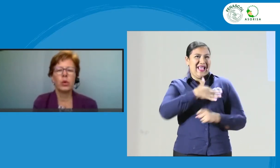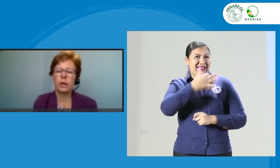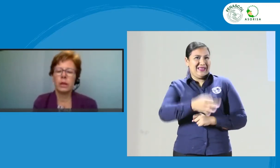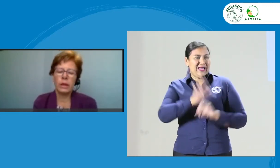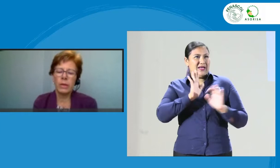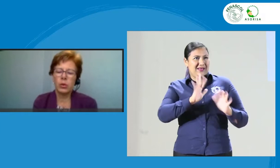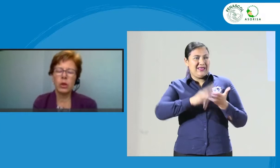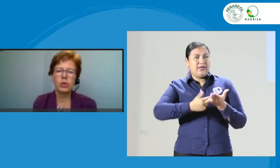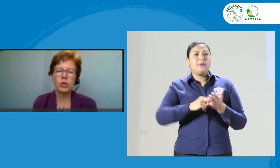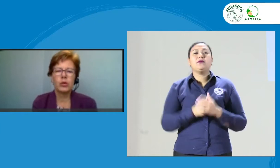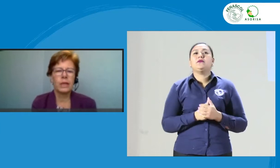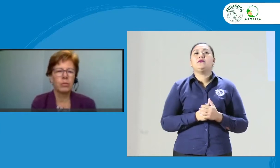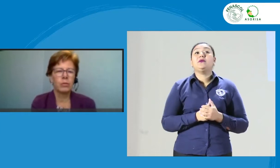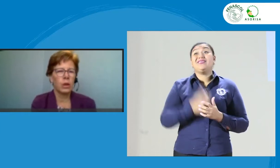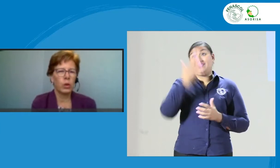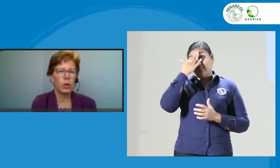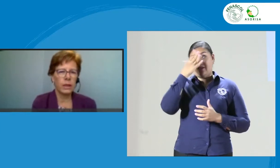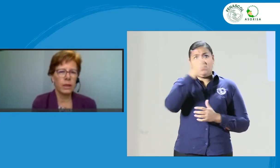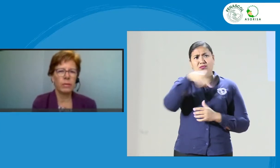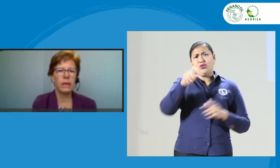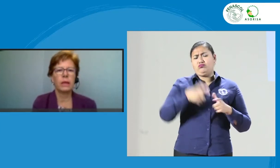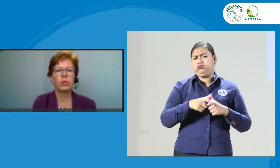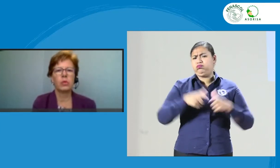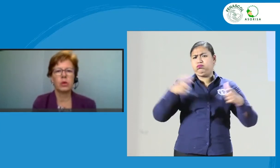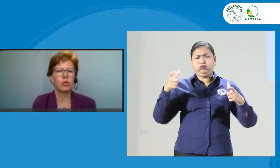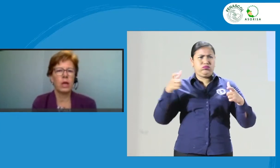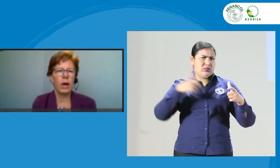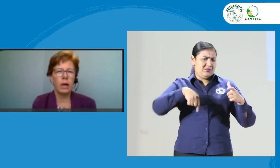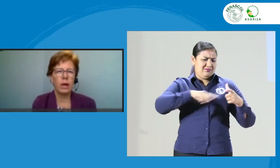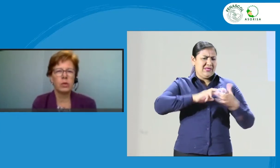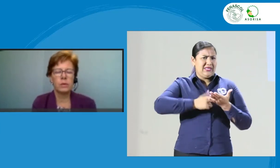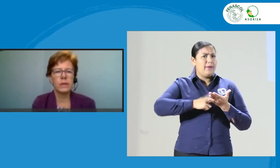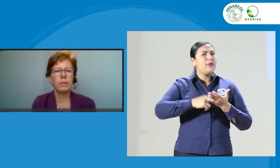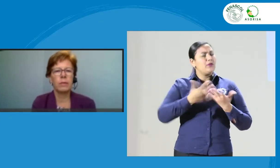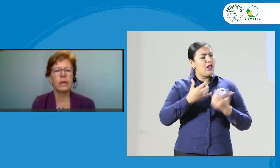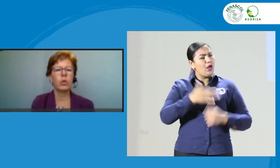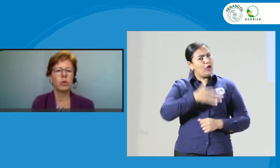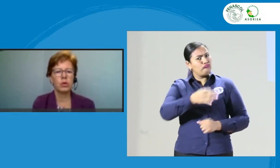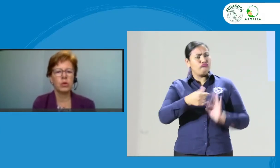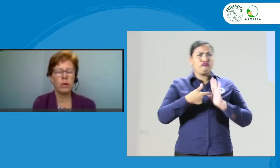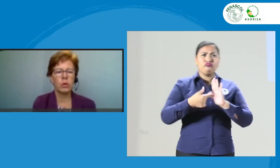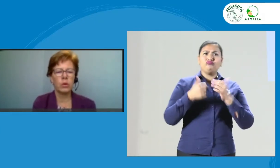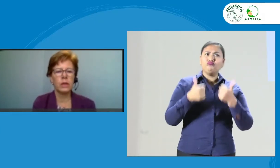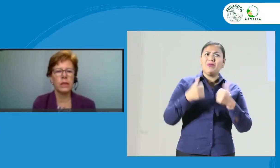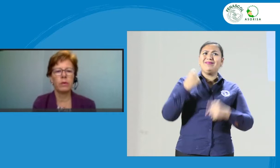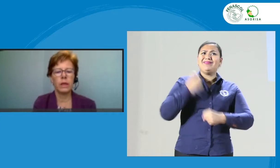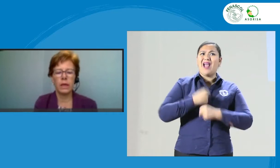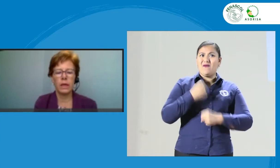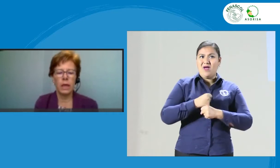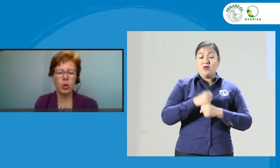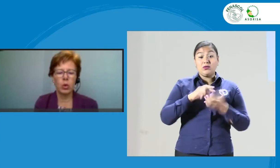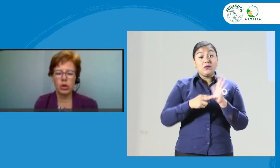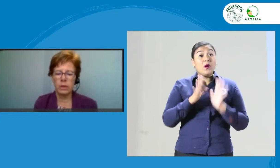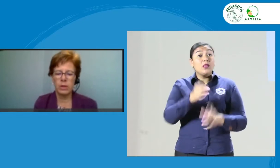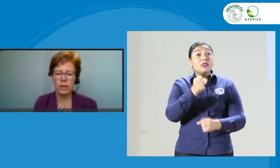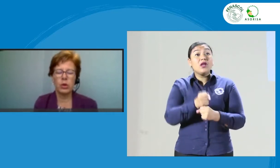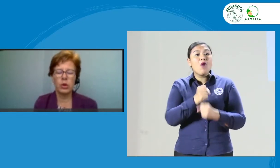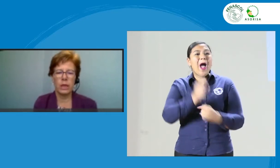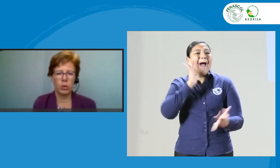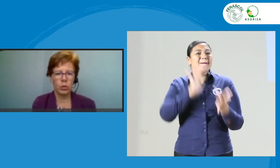que la mayoría de nosotros queremos actuar éticamente en nuestros trabajos, especialmente cuando esos trabajos tienen que ver con servicio directo a